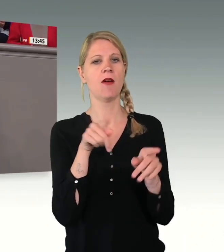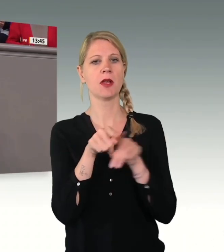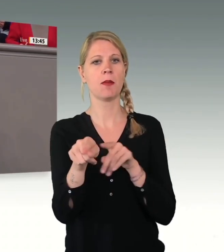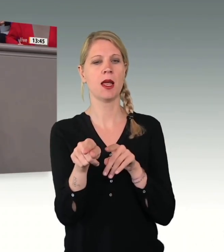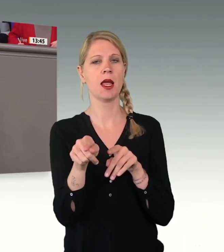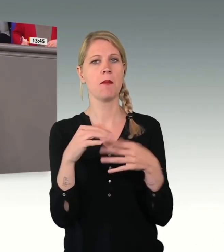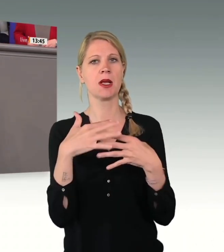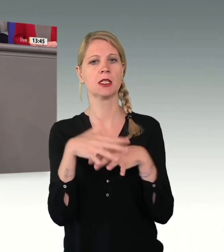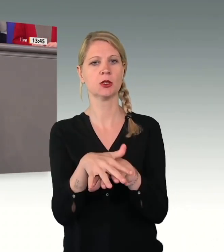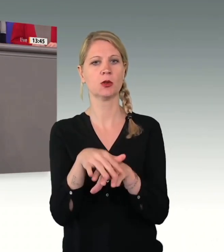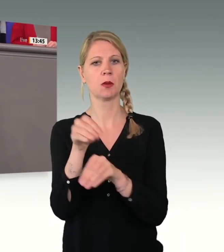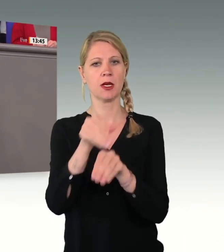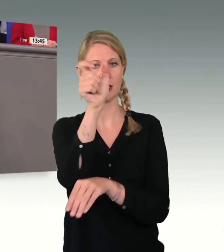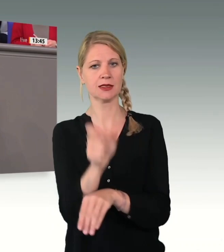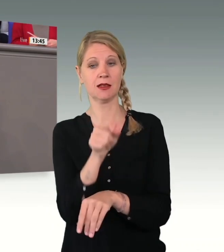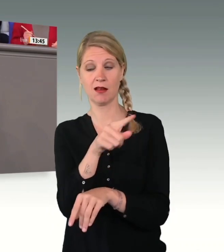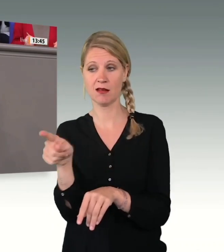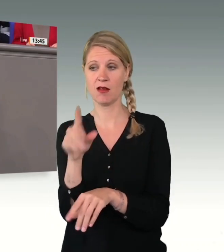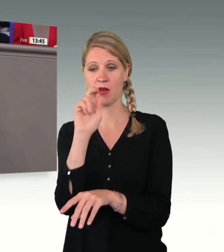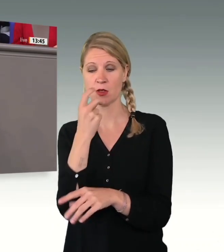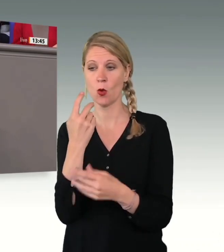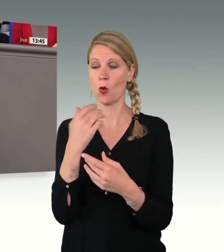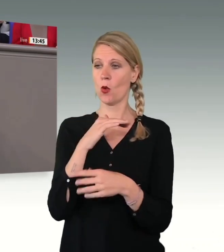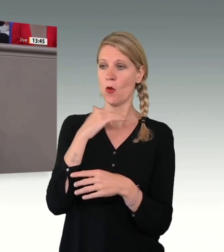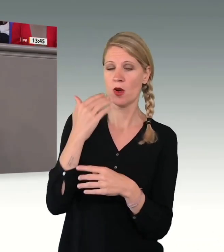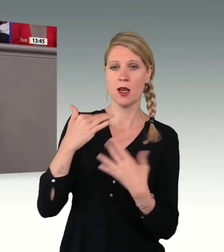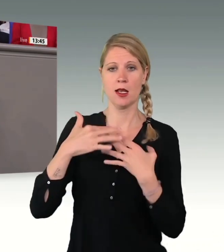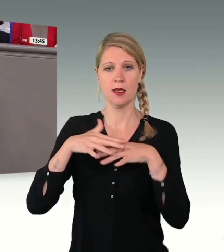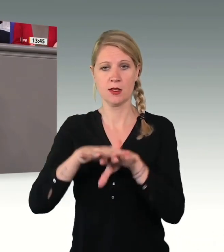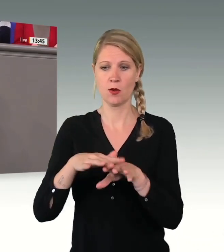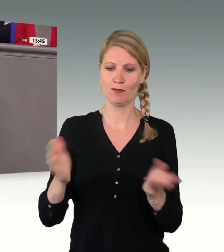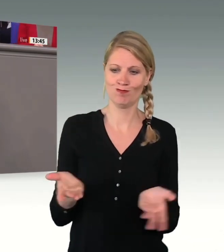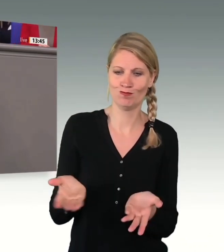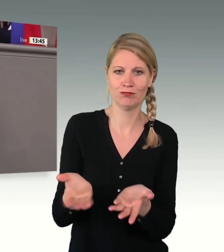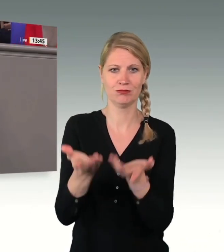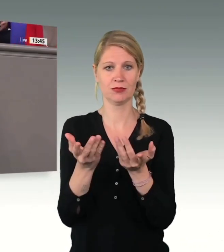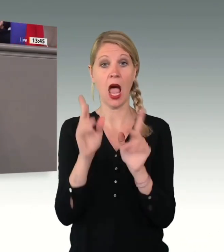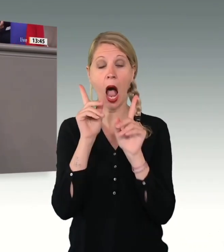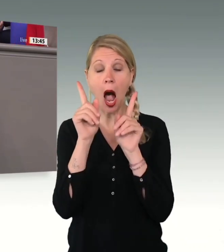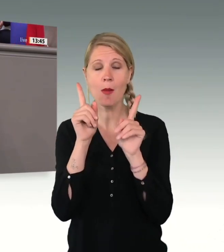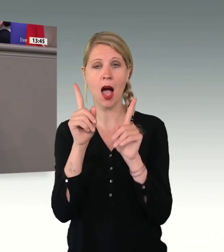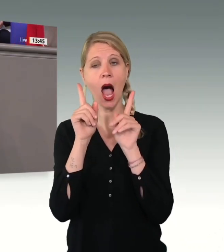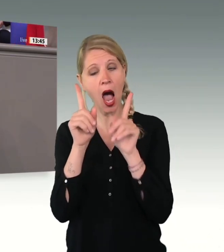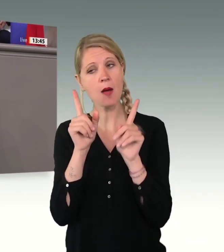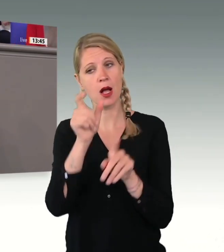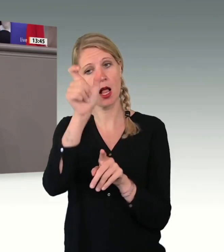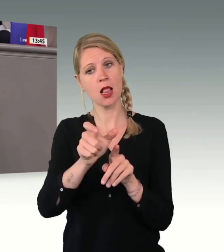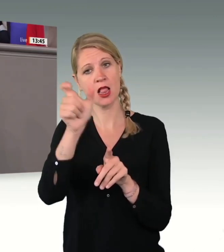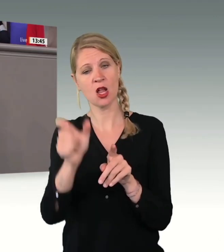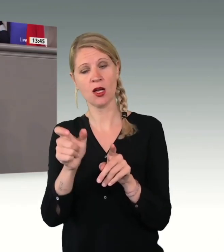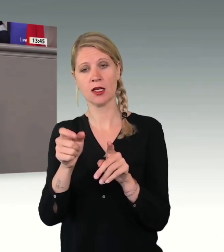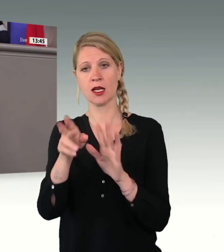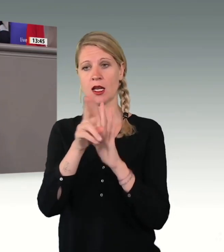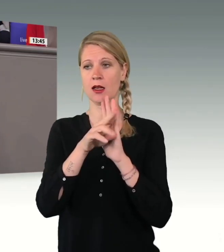die Integration der Menschen, die hier sich an das Hausrecht halten, der aber sehr konsequent ist bei der Abschiebung, bei denen, für die eben nun kein